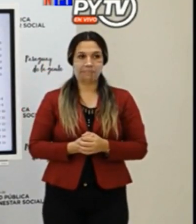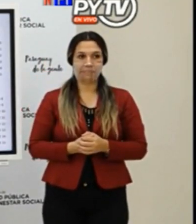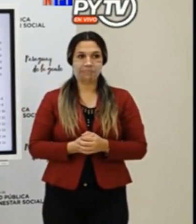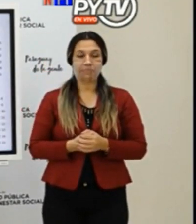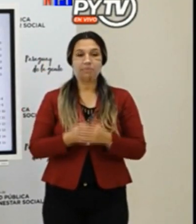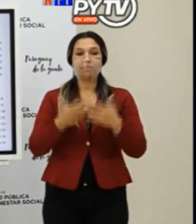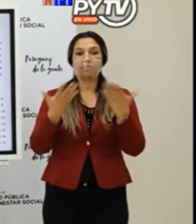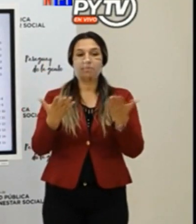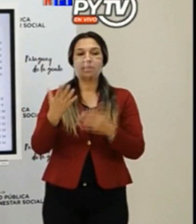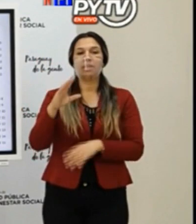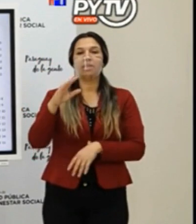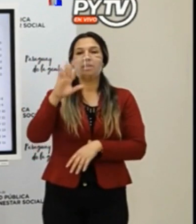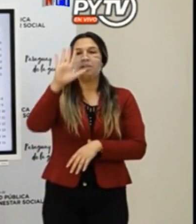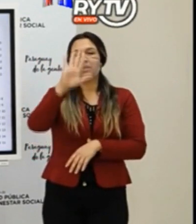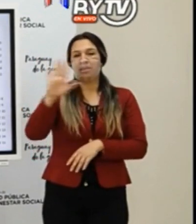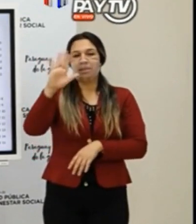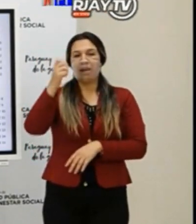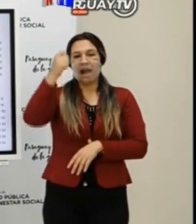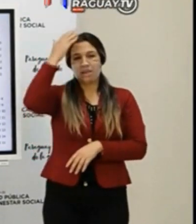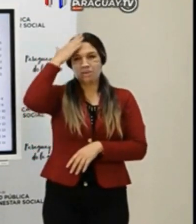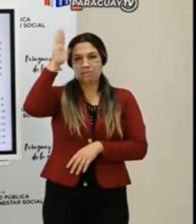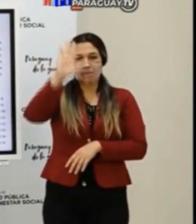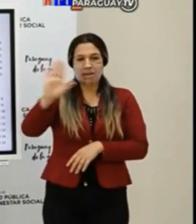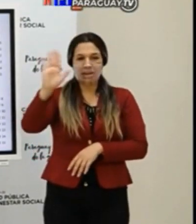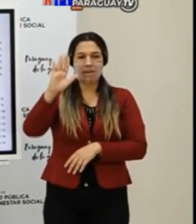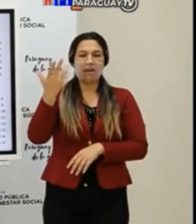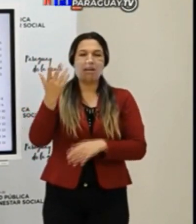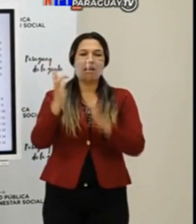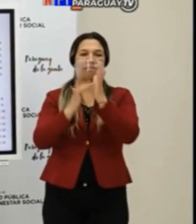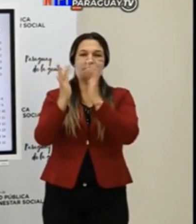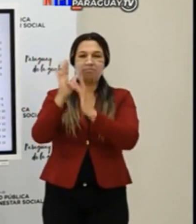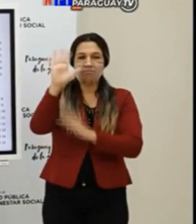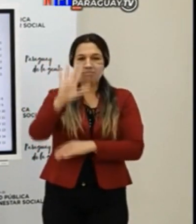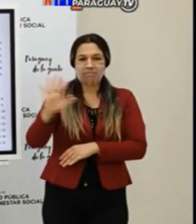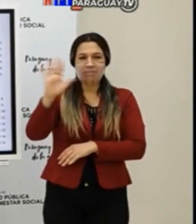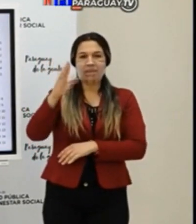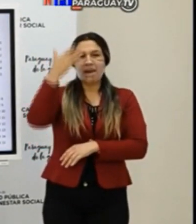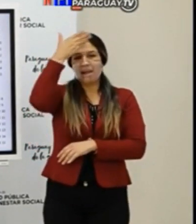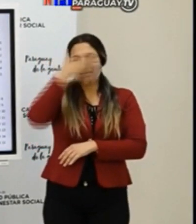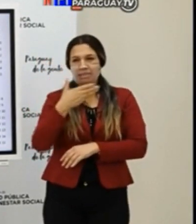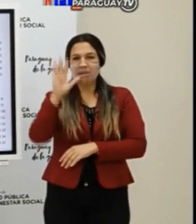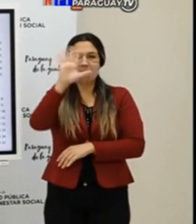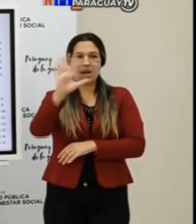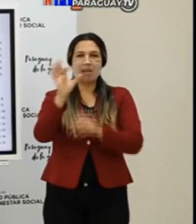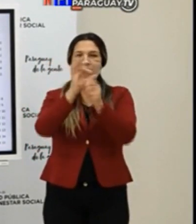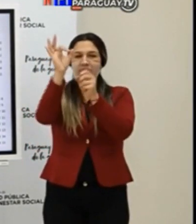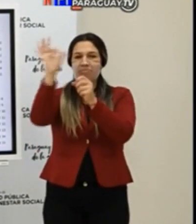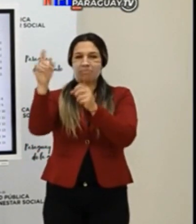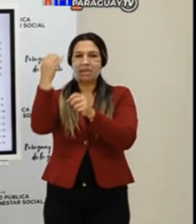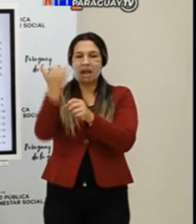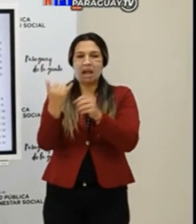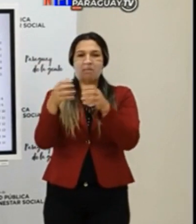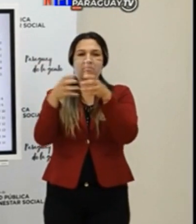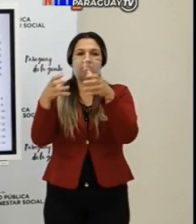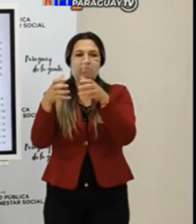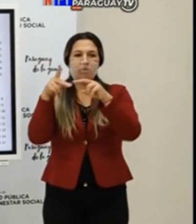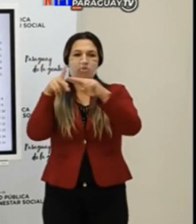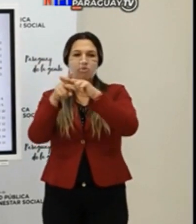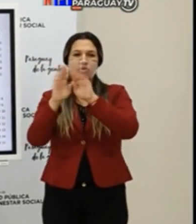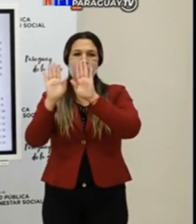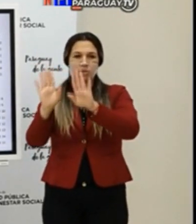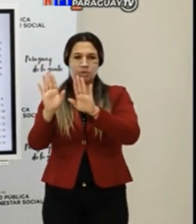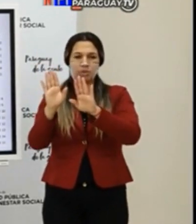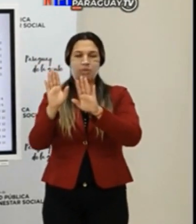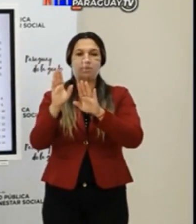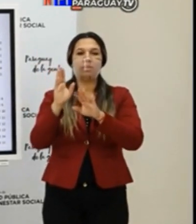En la zona este, Alto Paraná, Cabazú, Cordillera, Cazapá, vemos un estancamiento en Alto Paraná. Esto